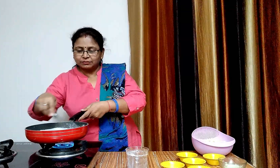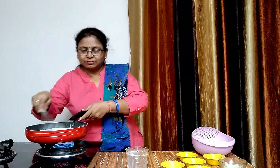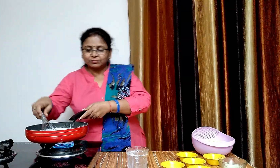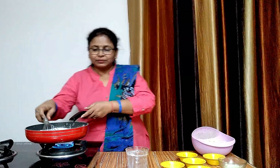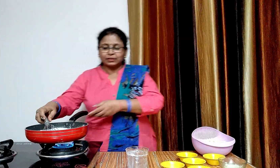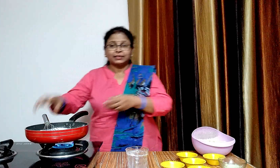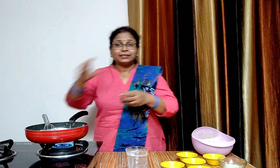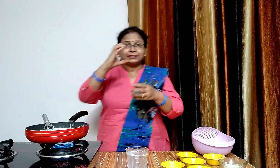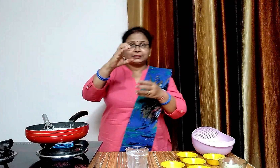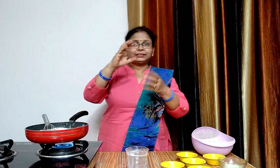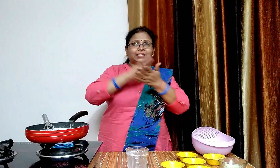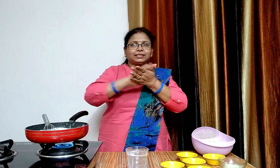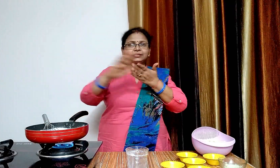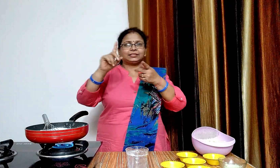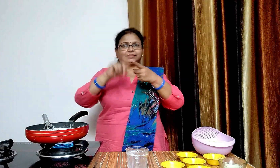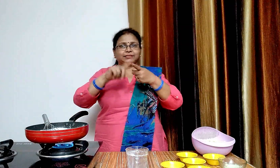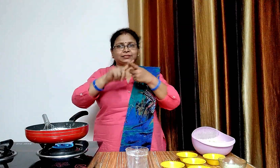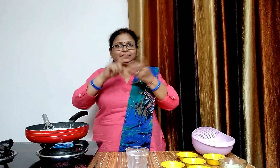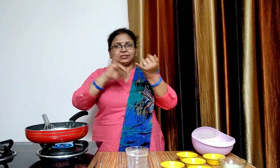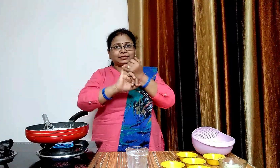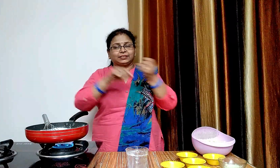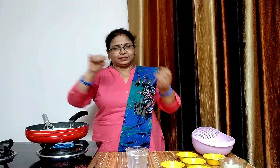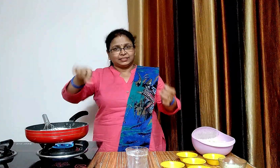अब इसमें करीब दो से मच ग्रेटर चीज जा लेंगे